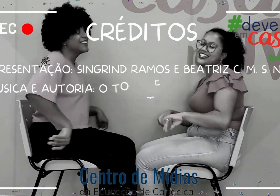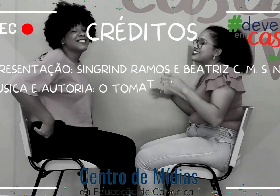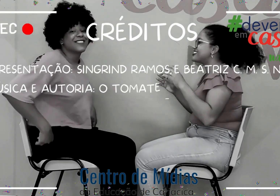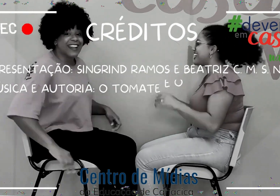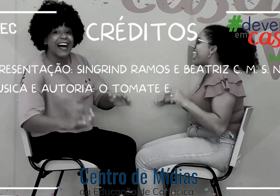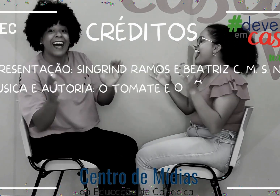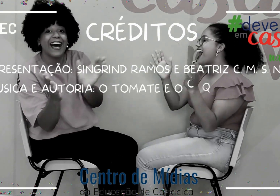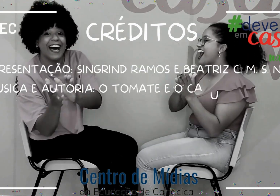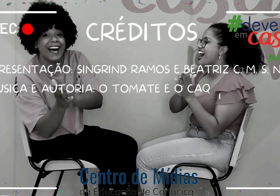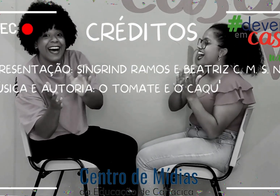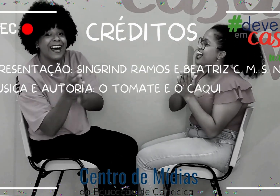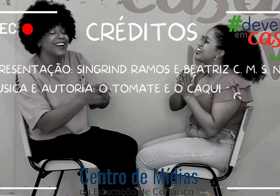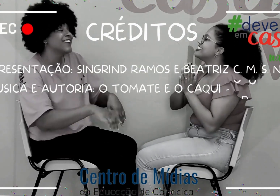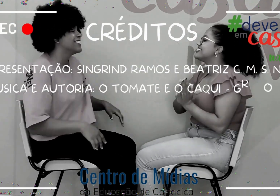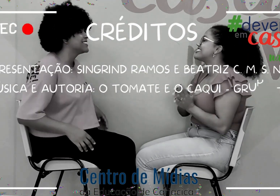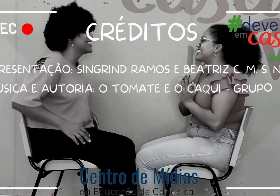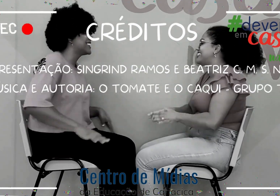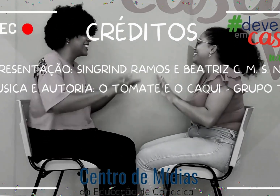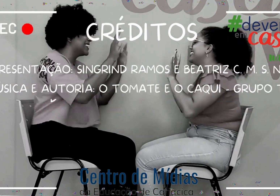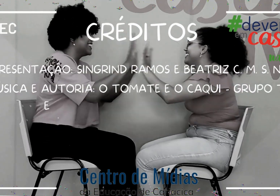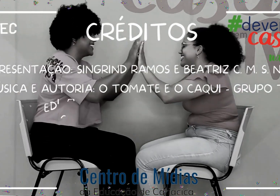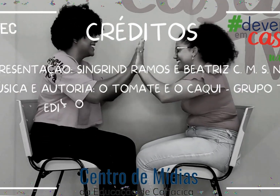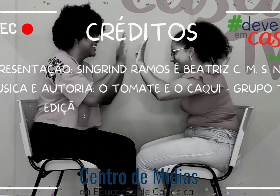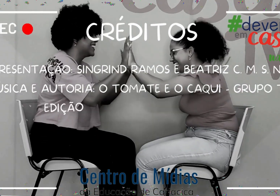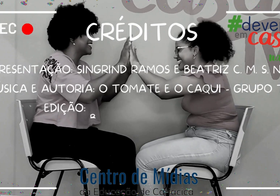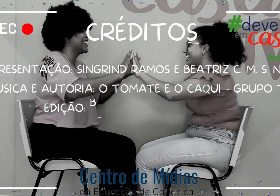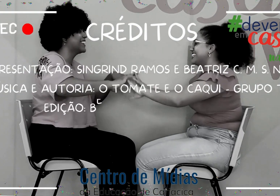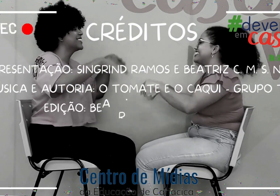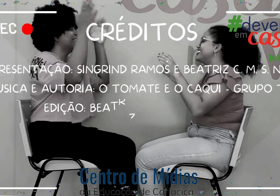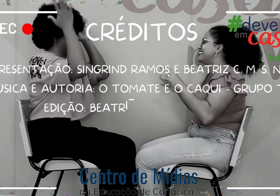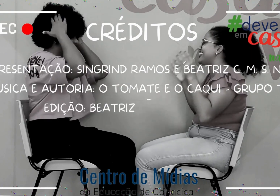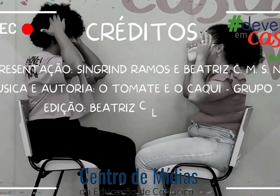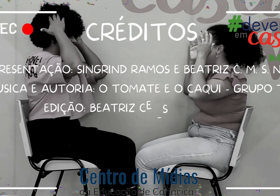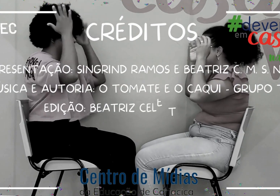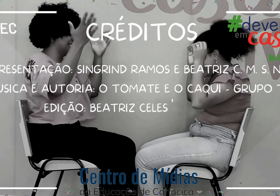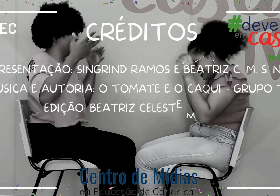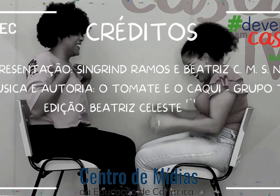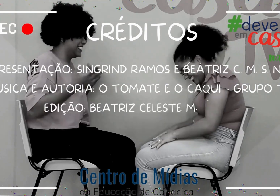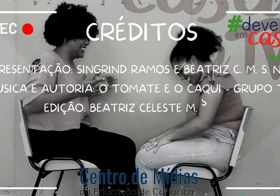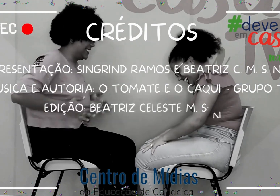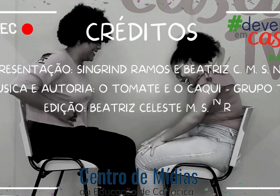danço lá, eu danço aqui Caqui, tomate, o tomate